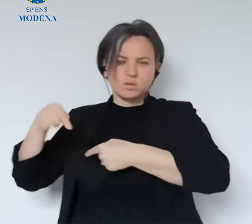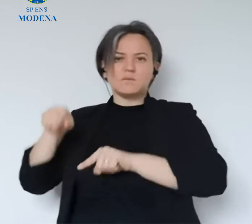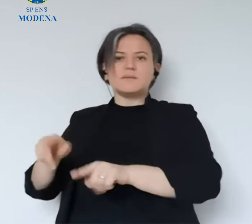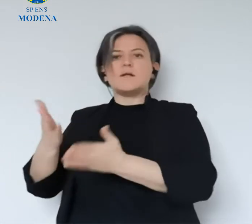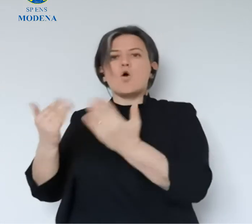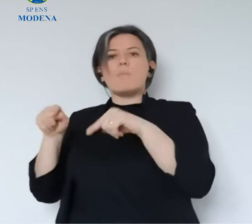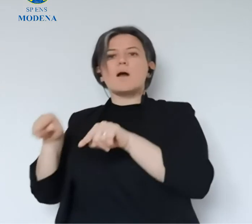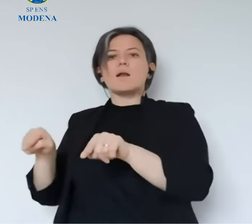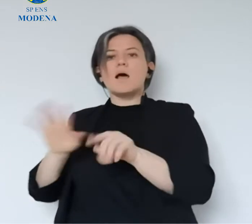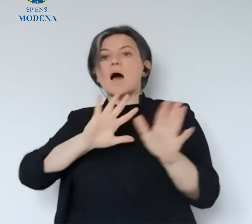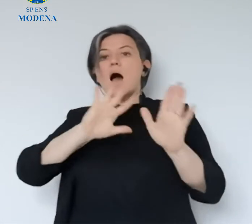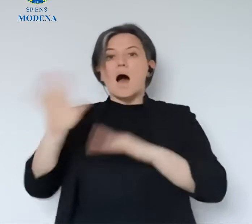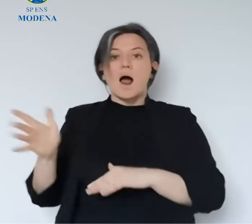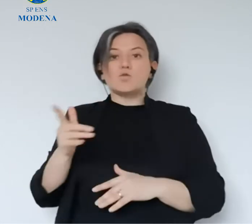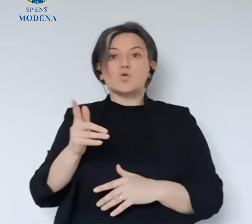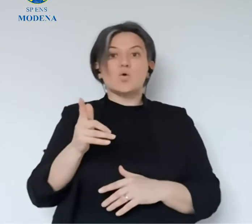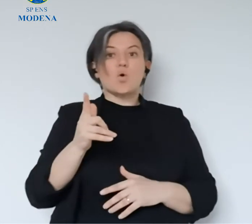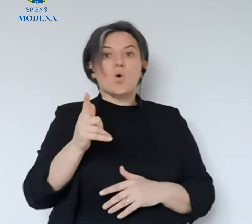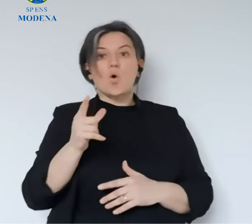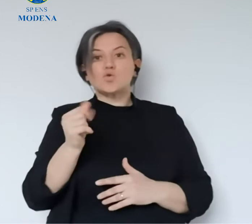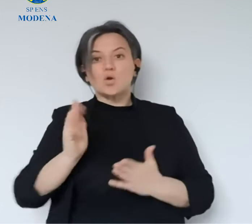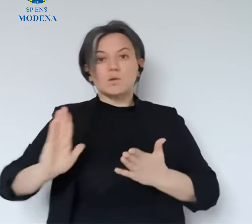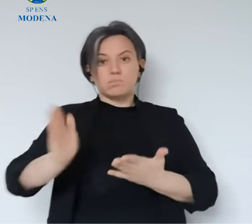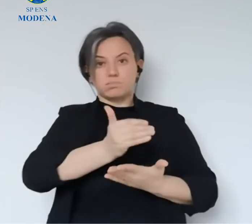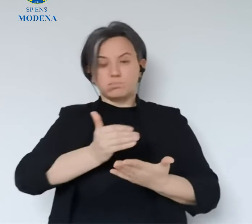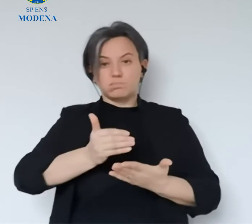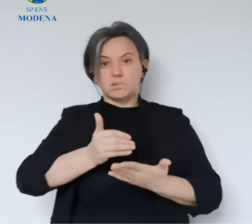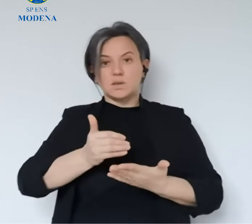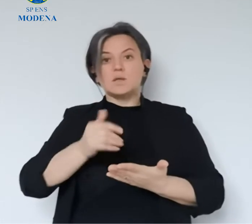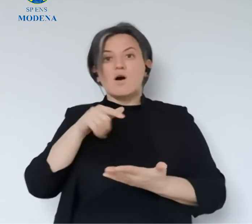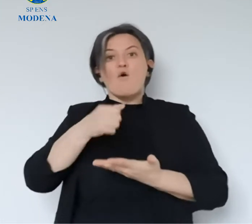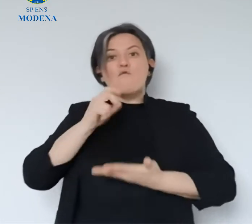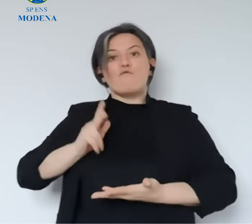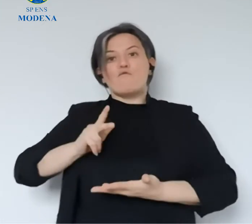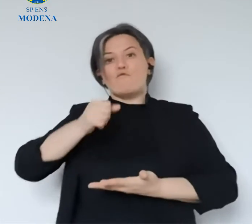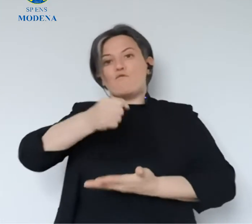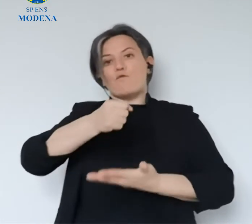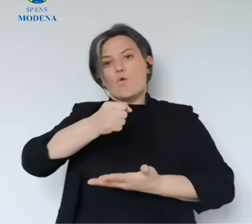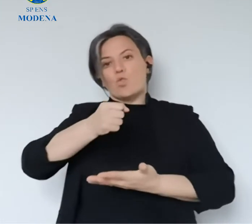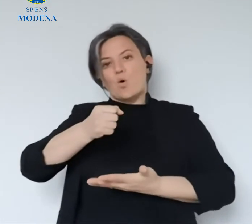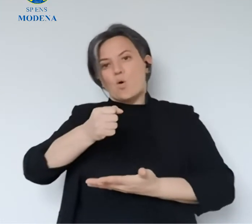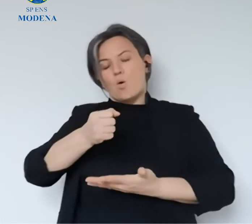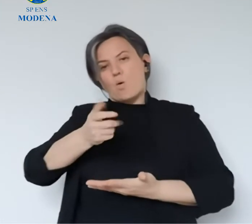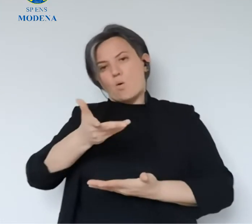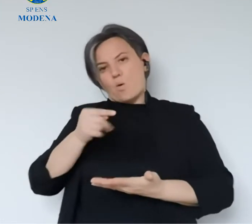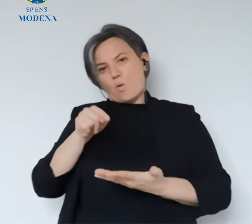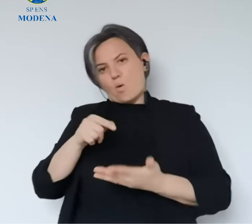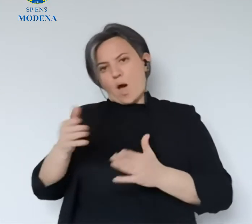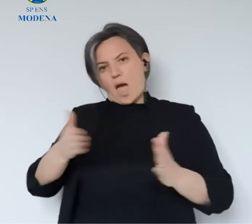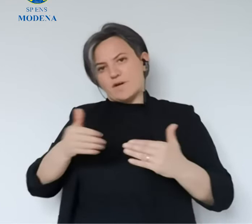obiettivi, ma c'è stata una risposta veramente importante e straordinaria e altri lo stanno facendo sulla raccolta per